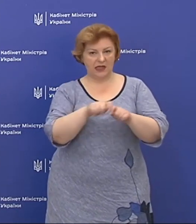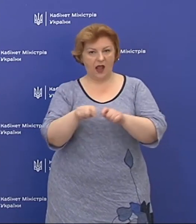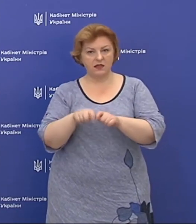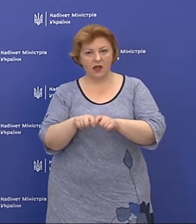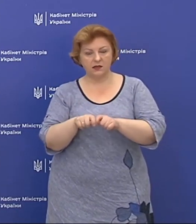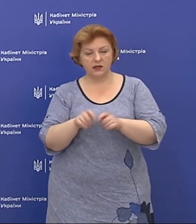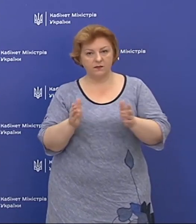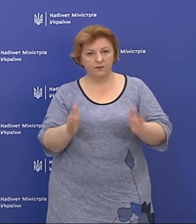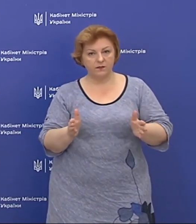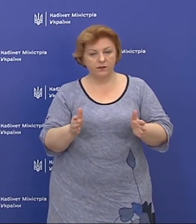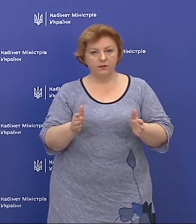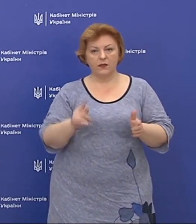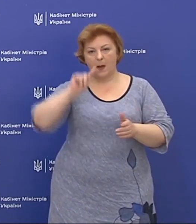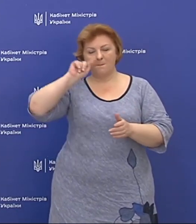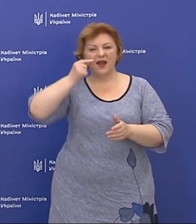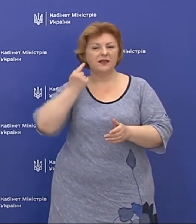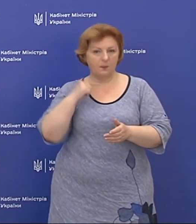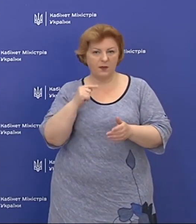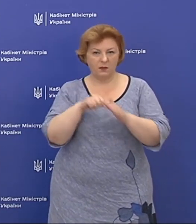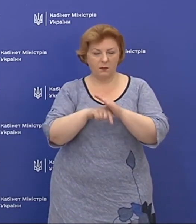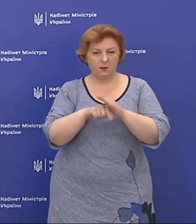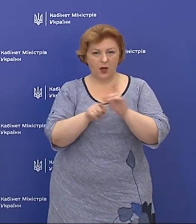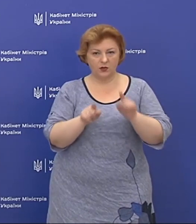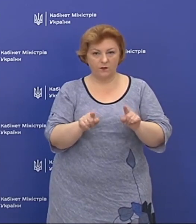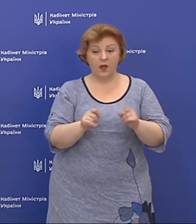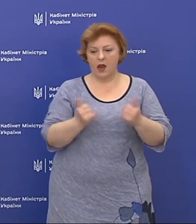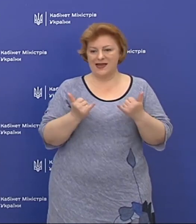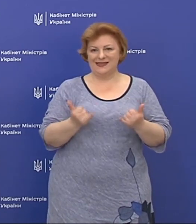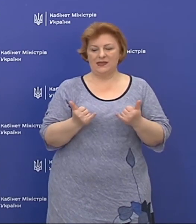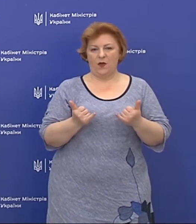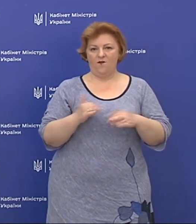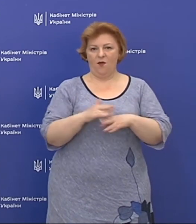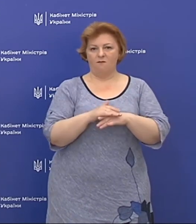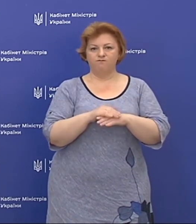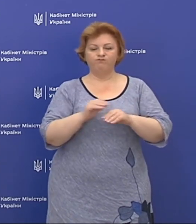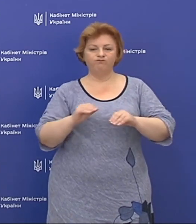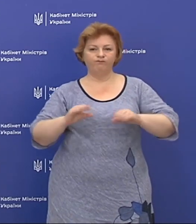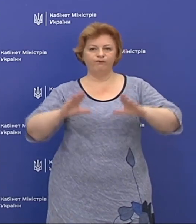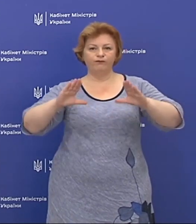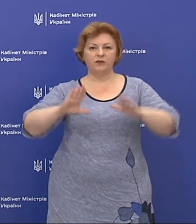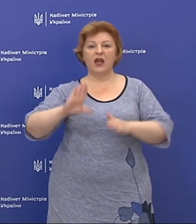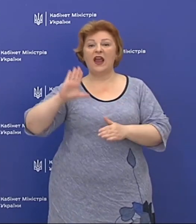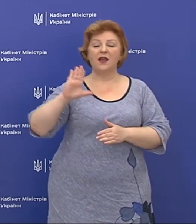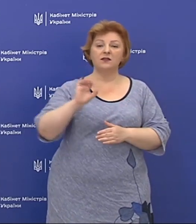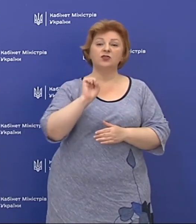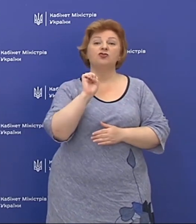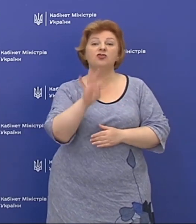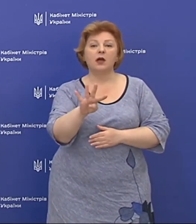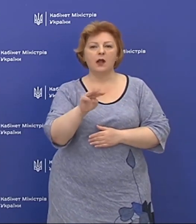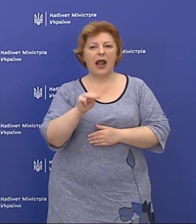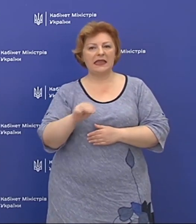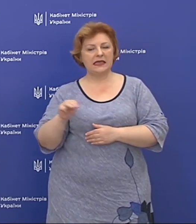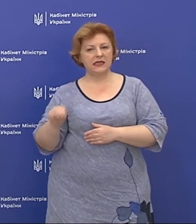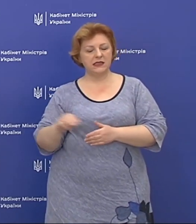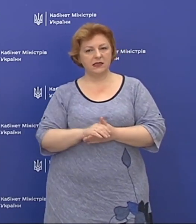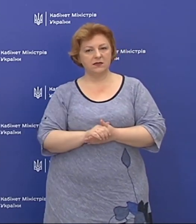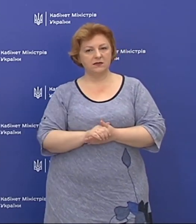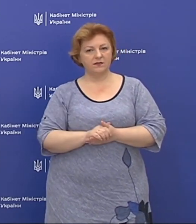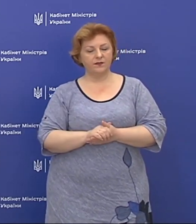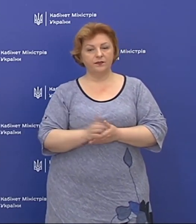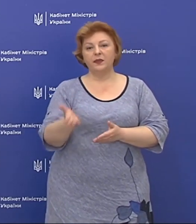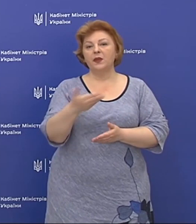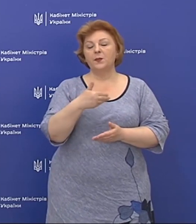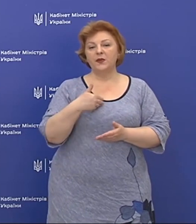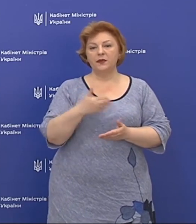Методом ПЛР я маю на увазі. Сьогодні цих показник майже 14 тисяч. Ми